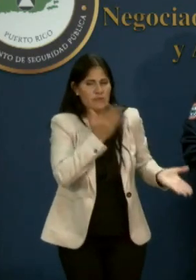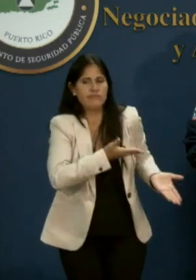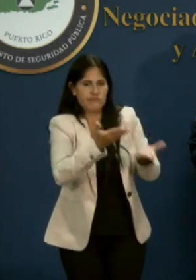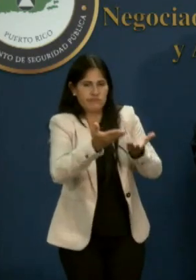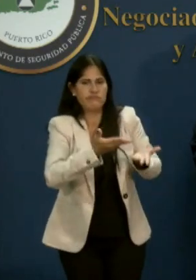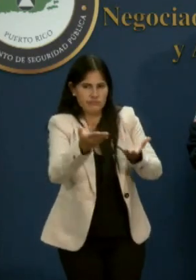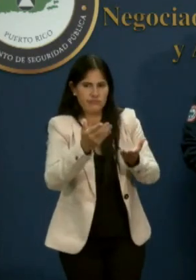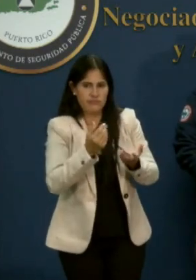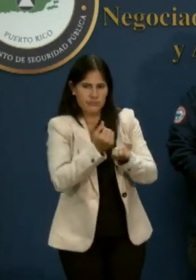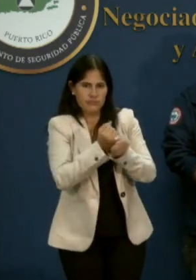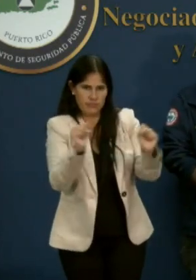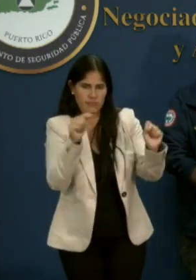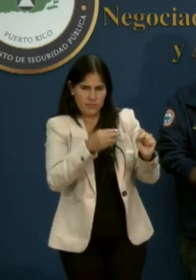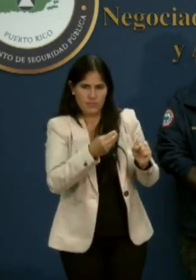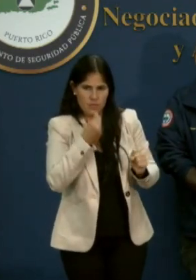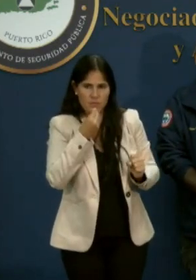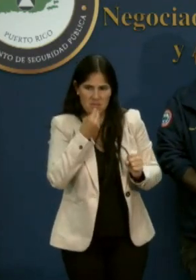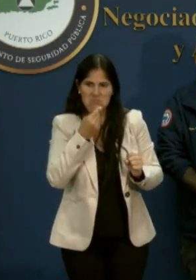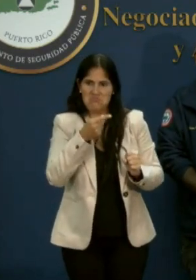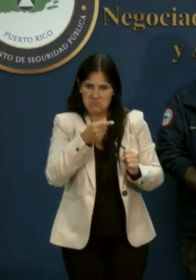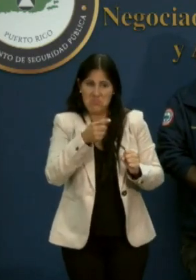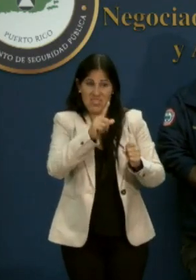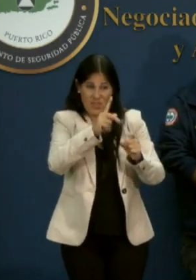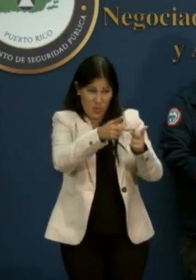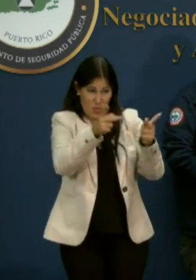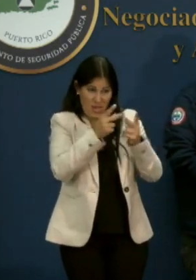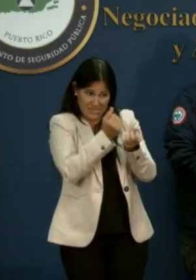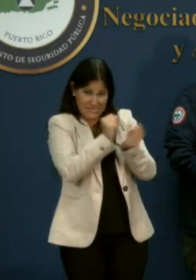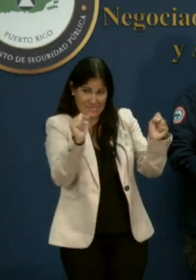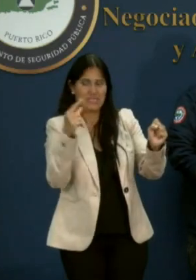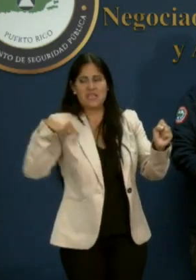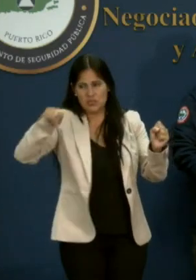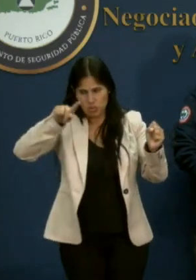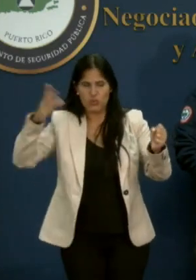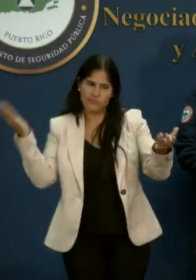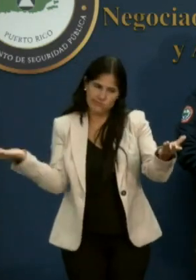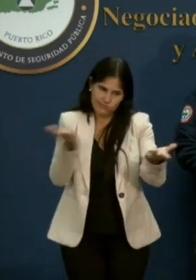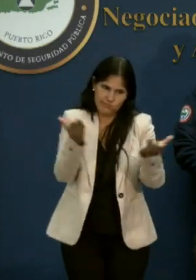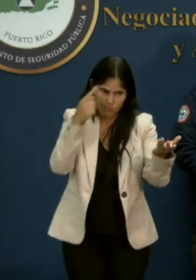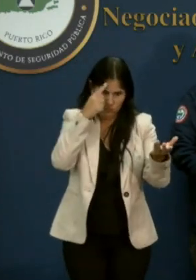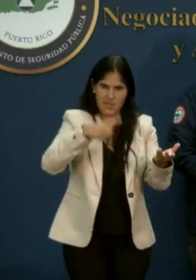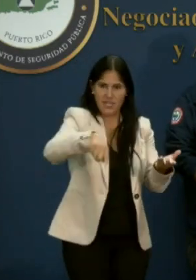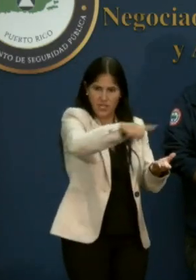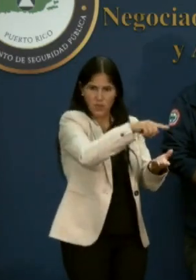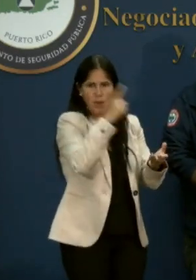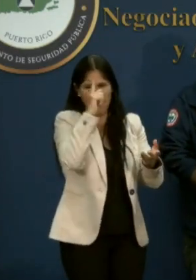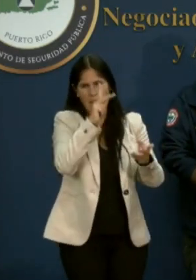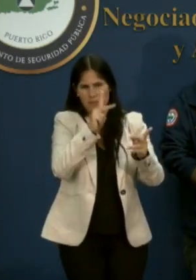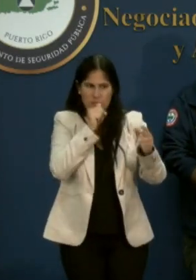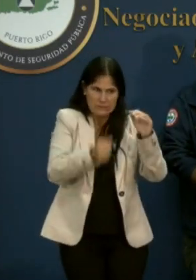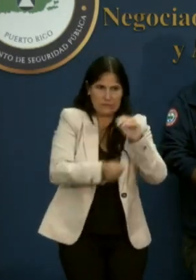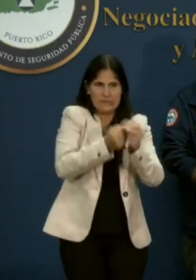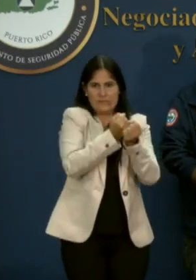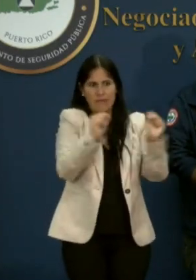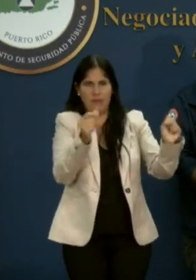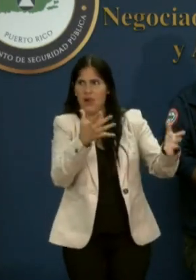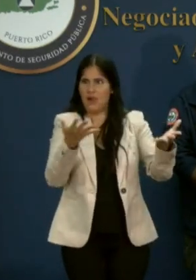que tienen refugios para la confección de los alimentos para las personas albergadas en esto.